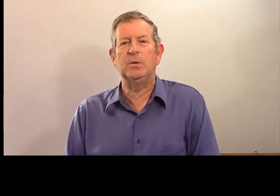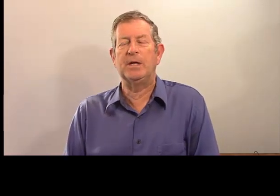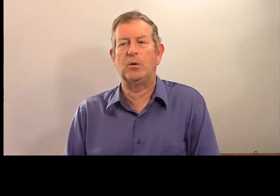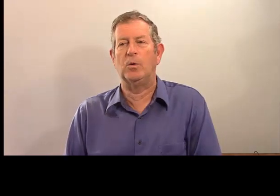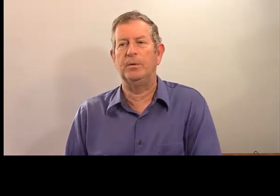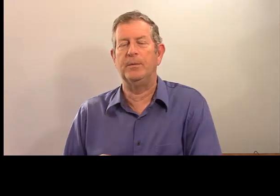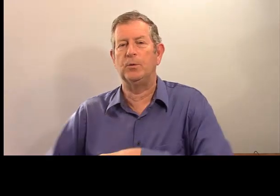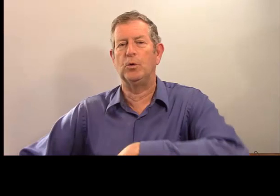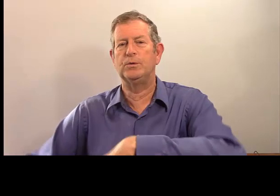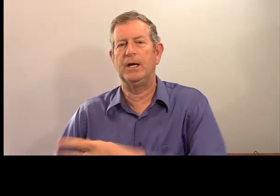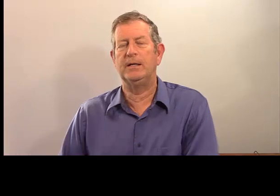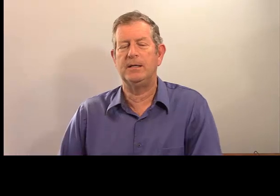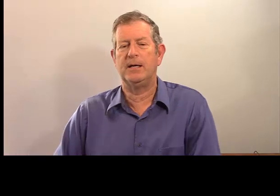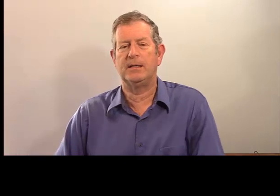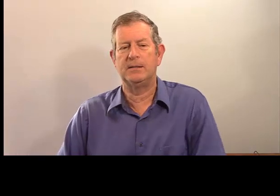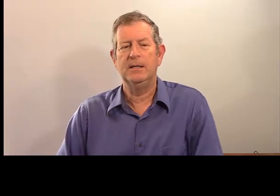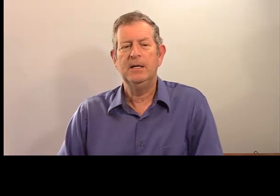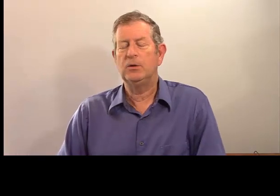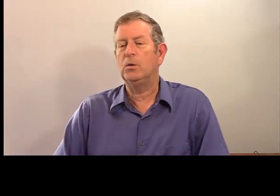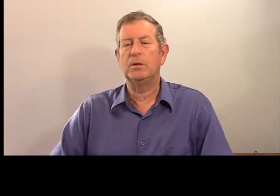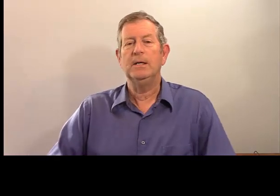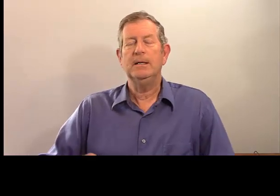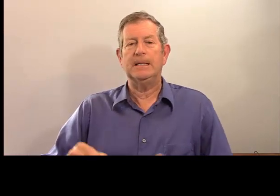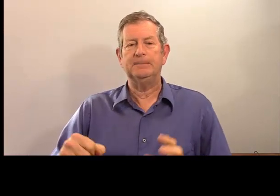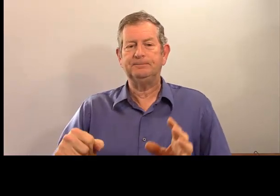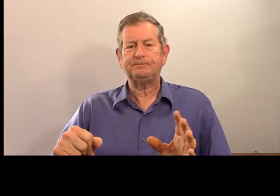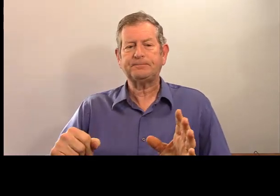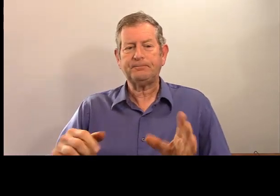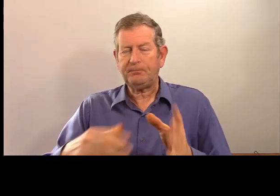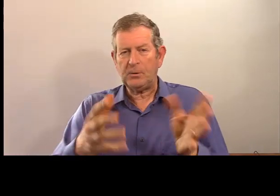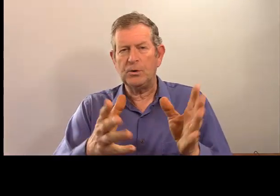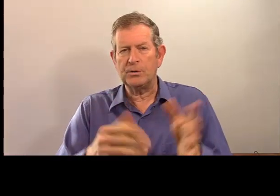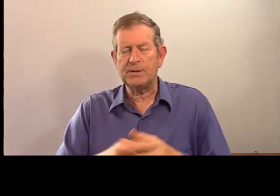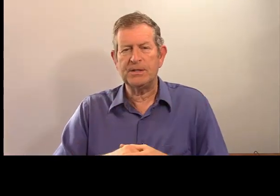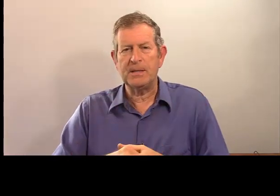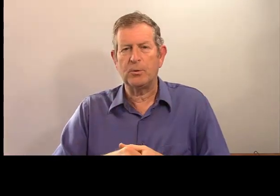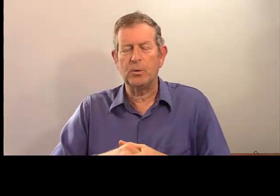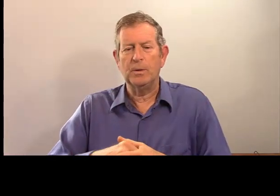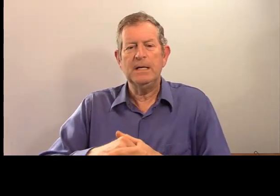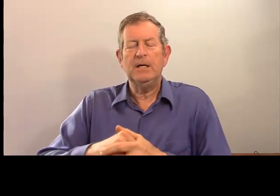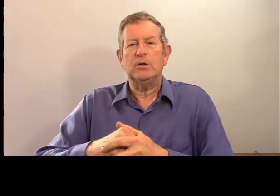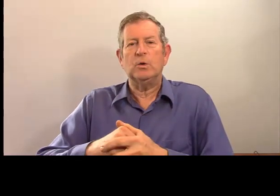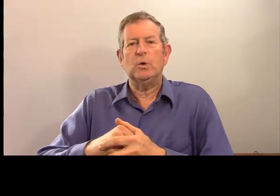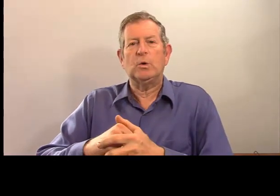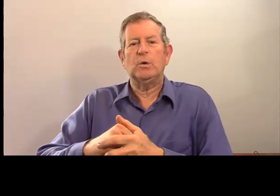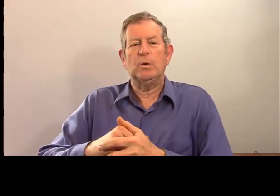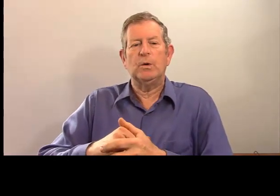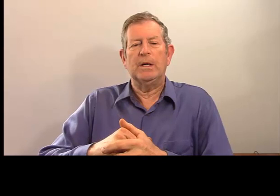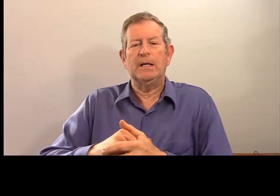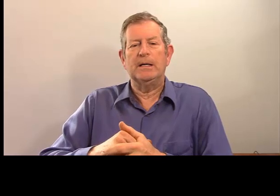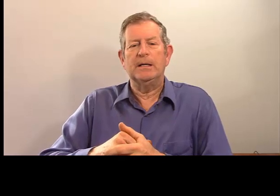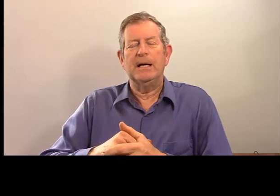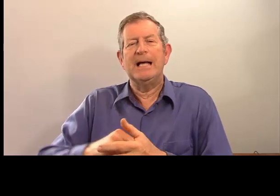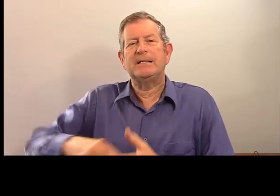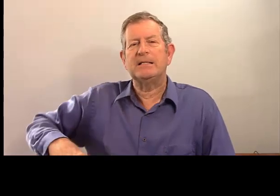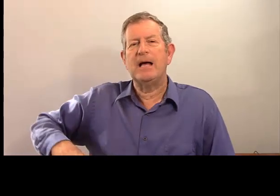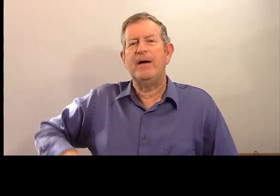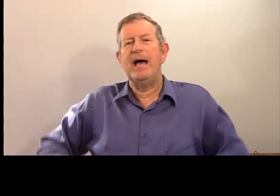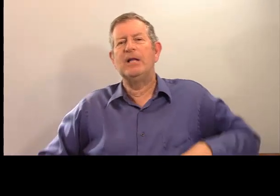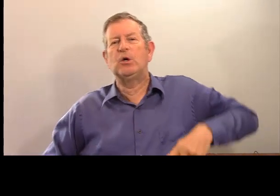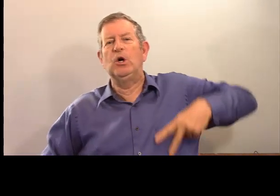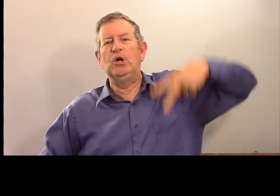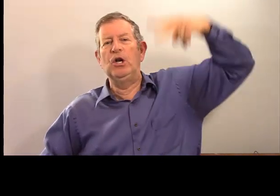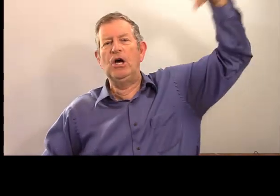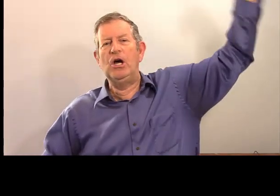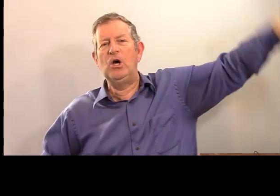'utilisation des compléments d'objets indirects. Donc, c'est pronom. Donc, est-ce que